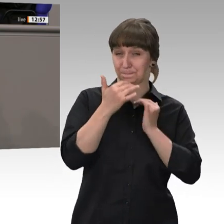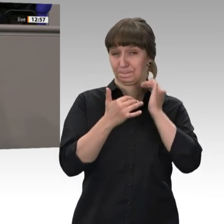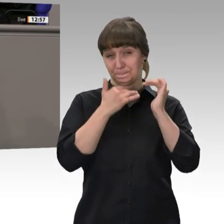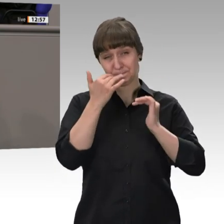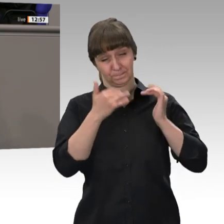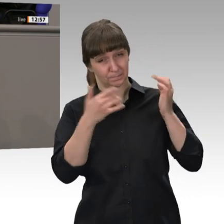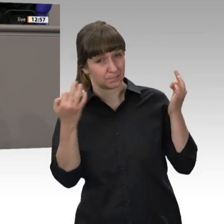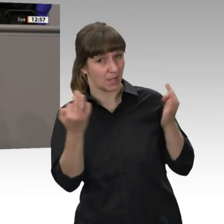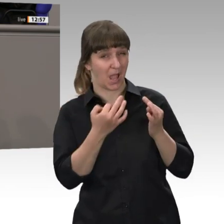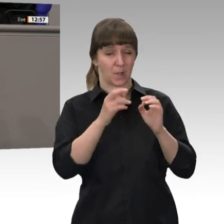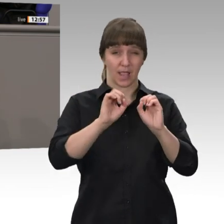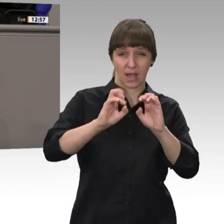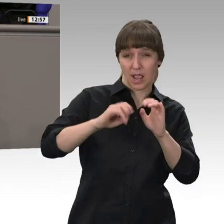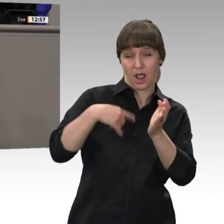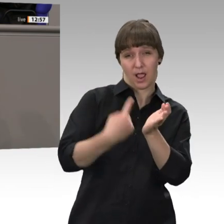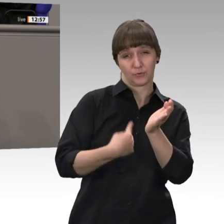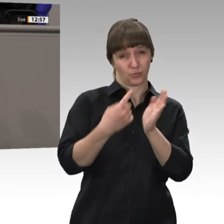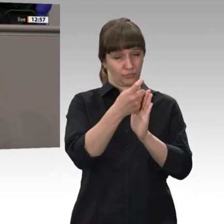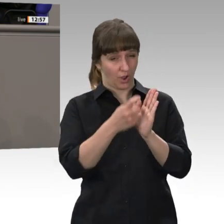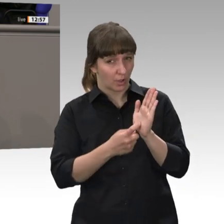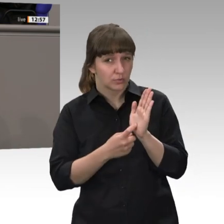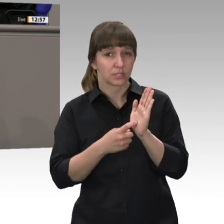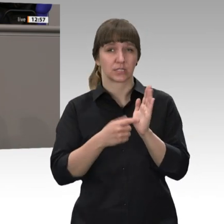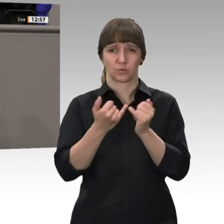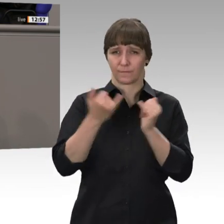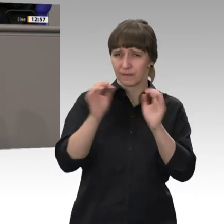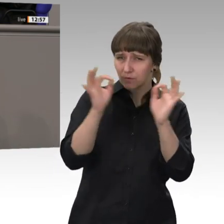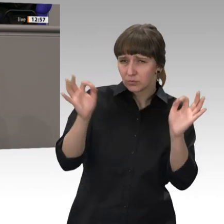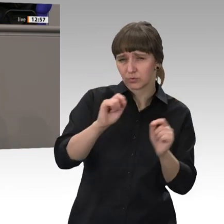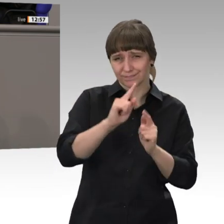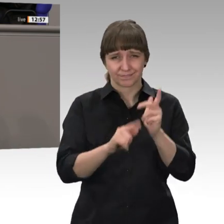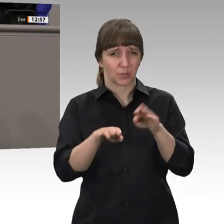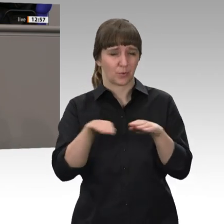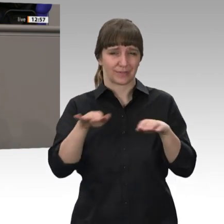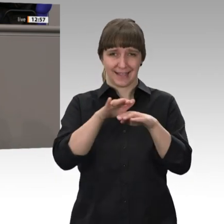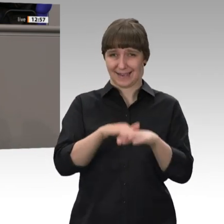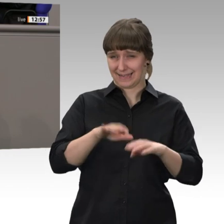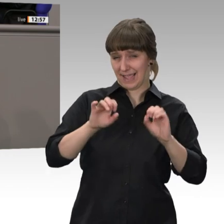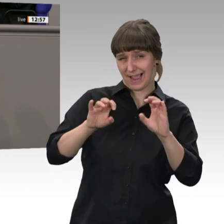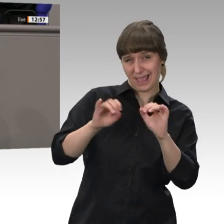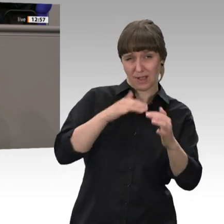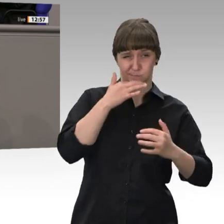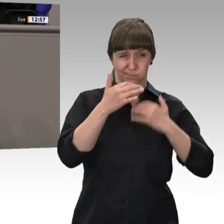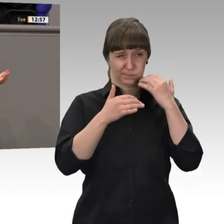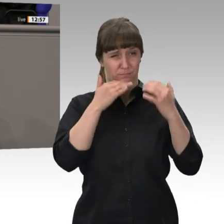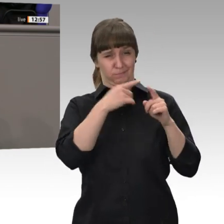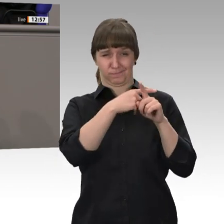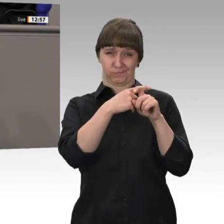Anspruchsvoraussetzungen der Grundrente zu erklären, kann sich leicht vorstellen, dass dieses Vorhaben auch